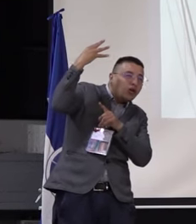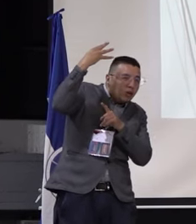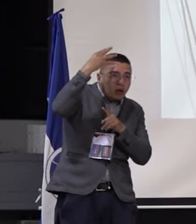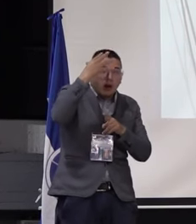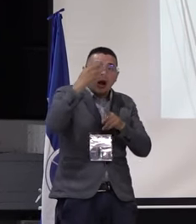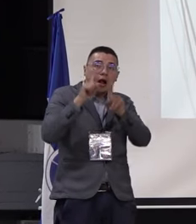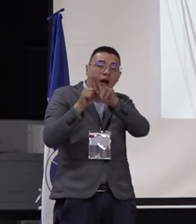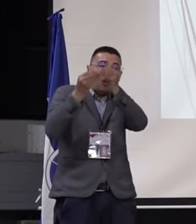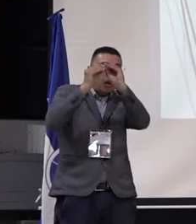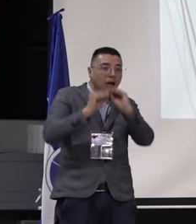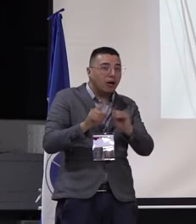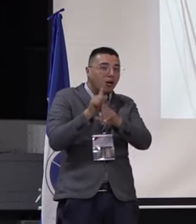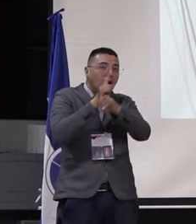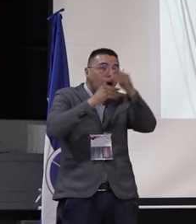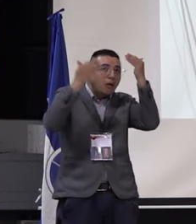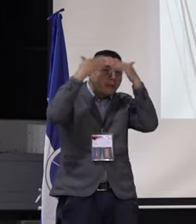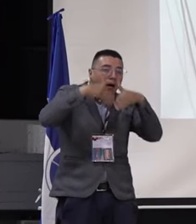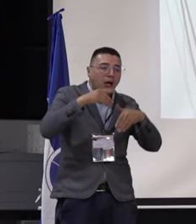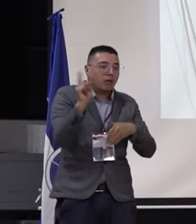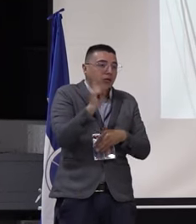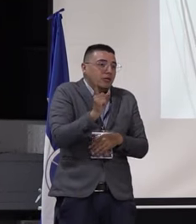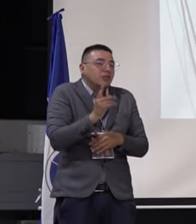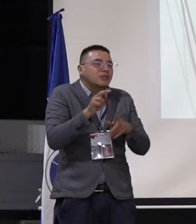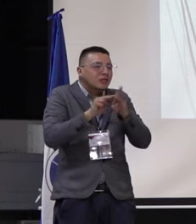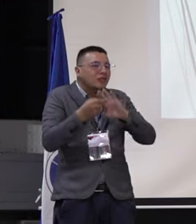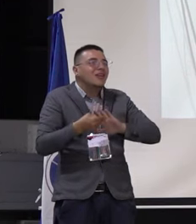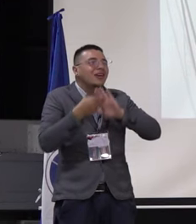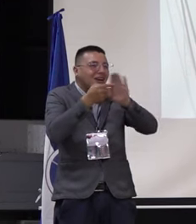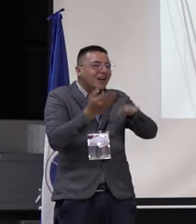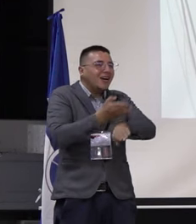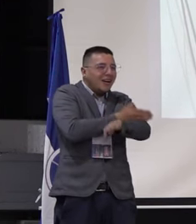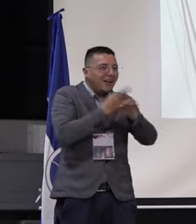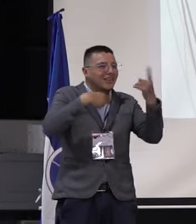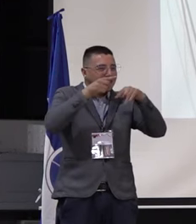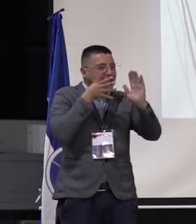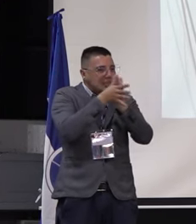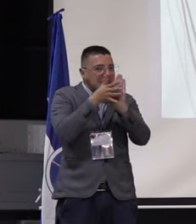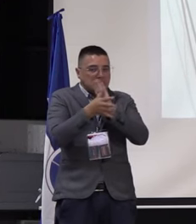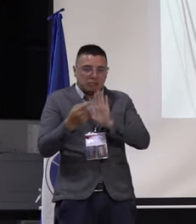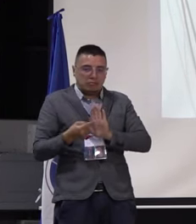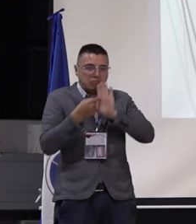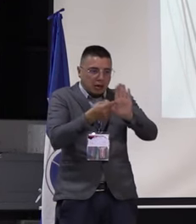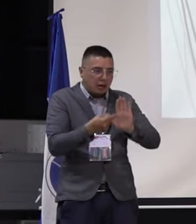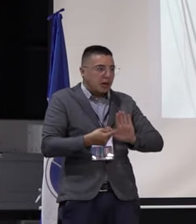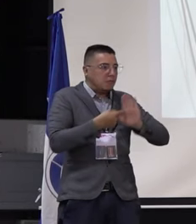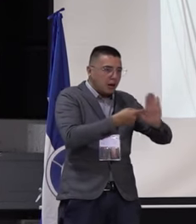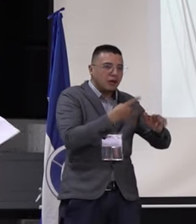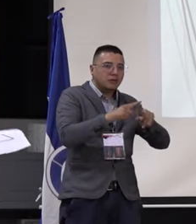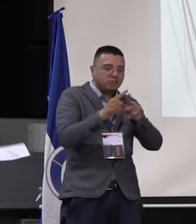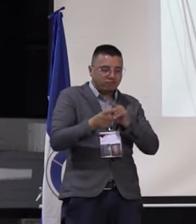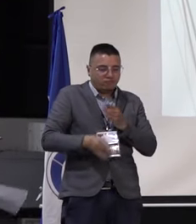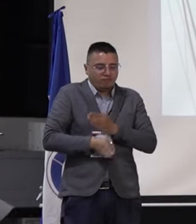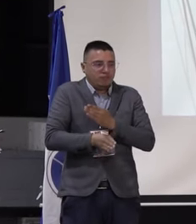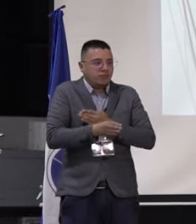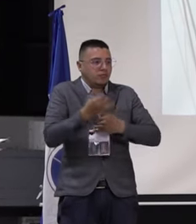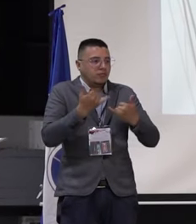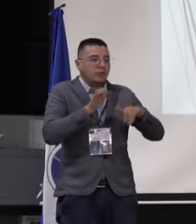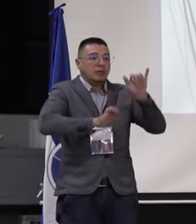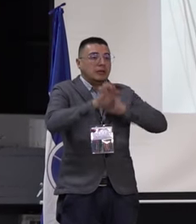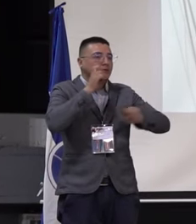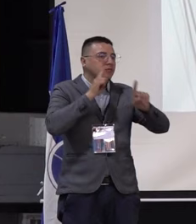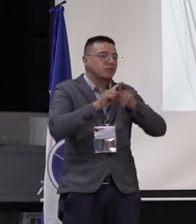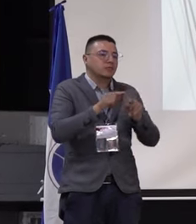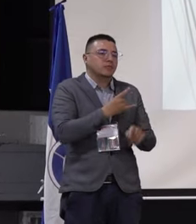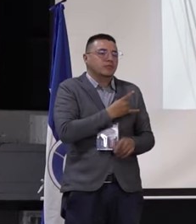es seguir fortaleciendo lo que ya se han hecho en otras representaciones, los espacios que ya tiene la universidad y pues continuar con esta defensa de la